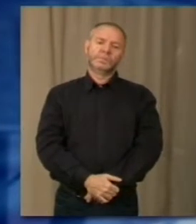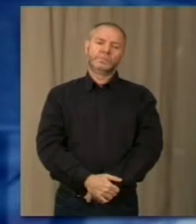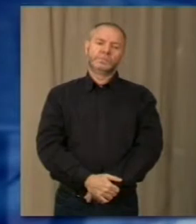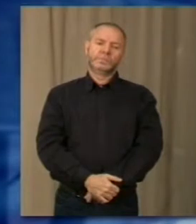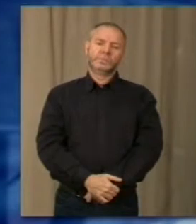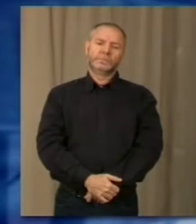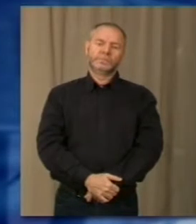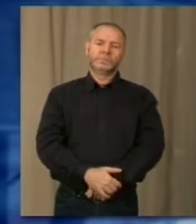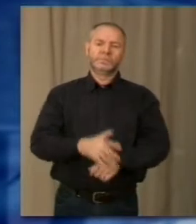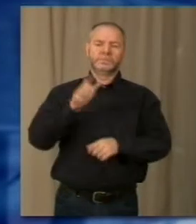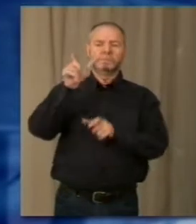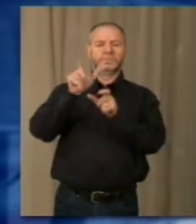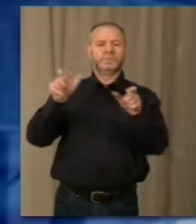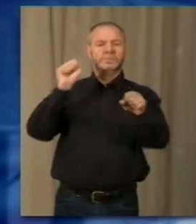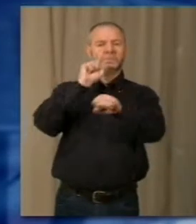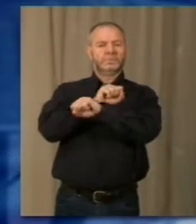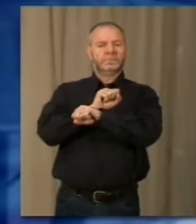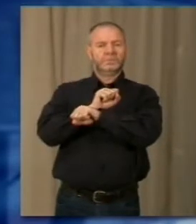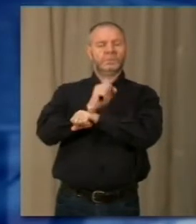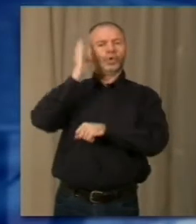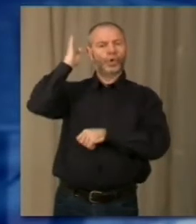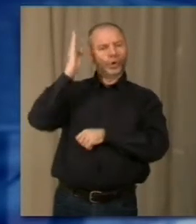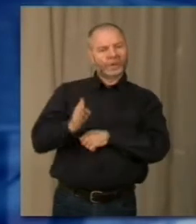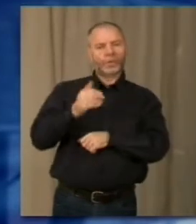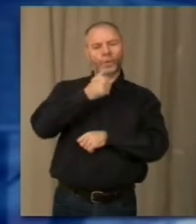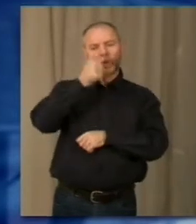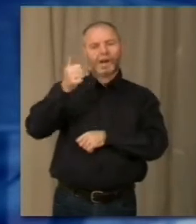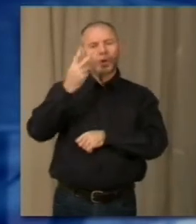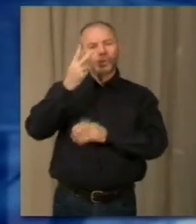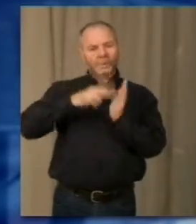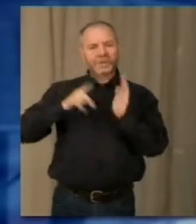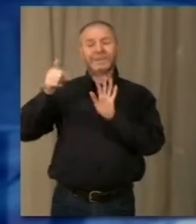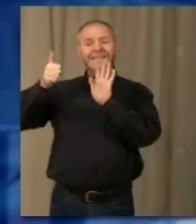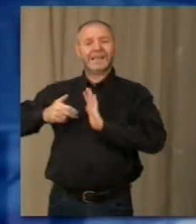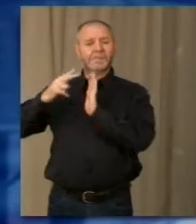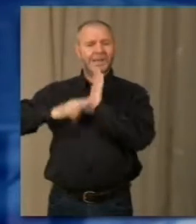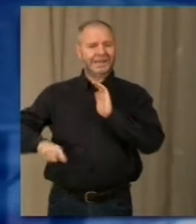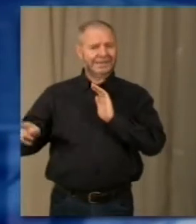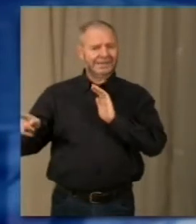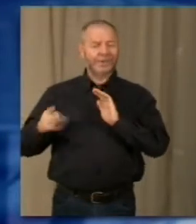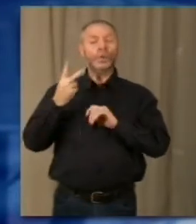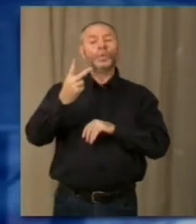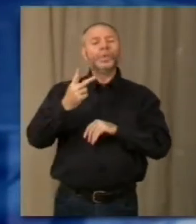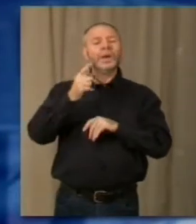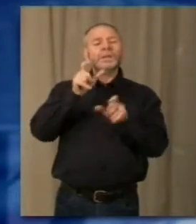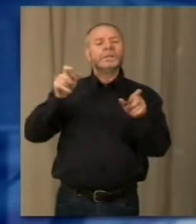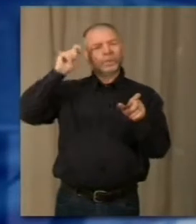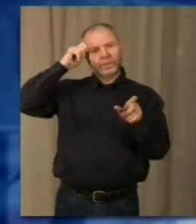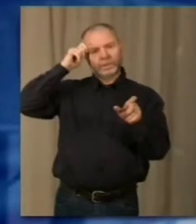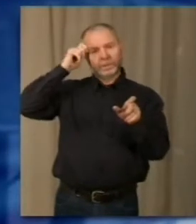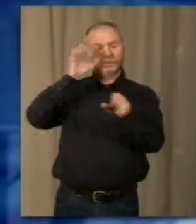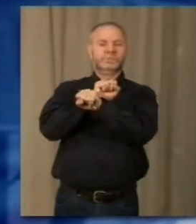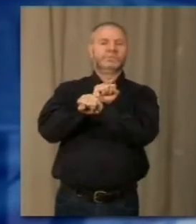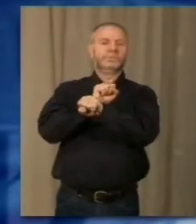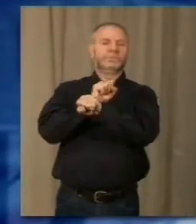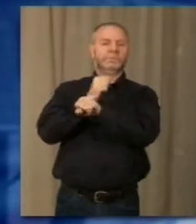Sono in carcere a Verbagna e Torino, condannati rispettivamente a un anno e due mesi, a sei mesi di reclusione, i due truffatori di anziani arrestati dai